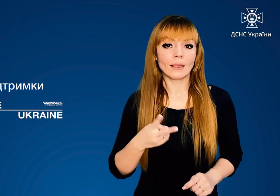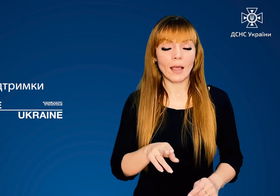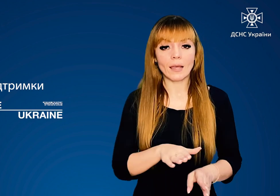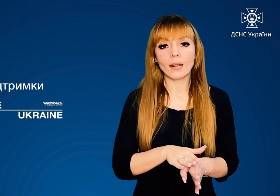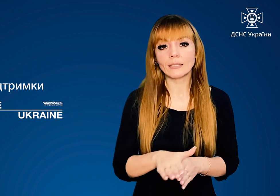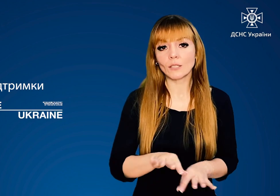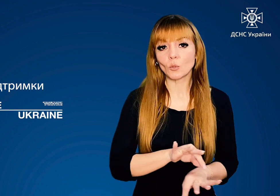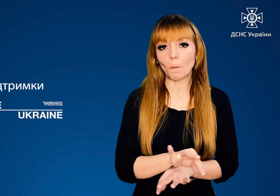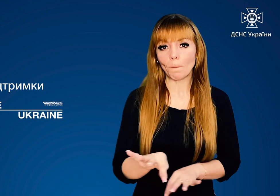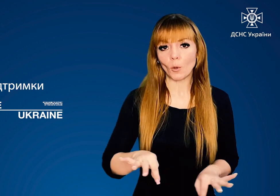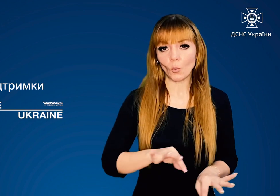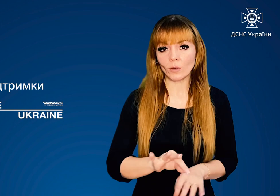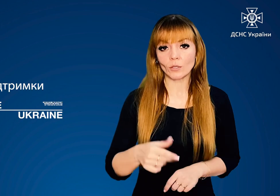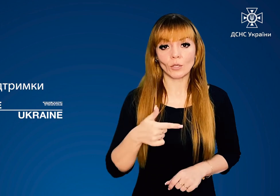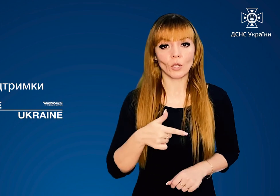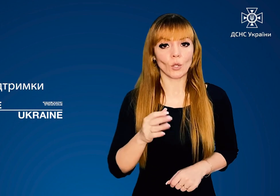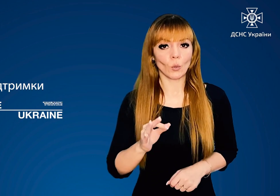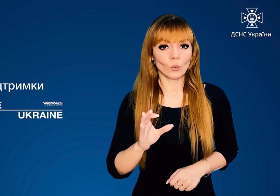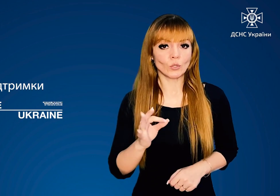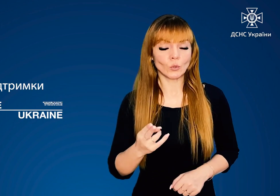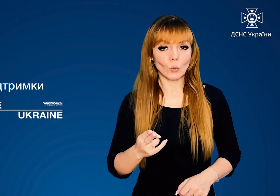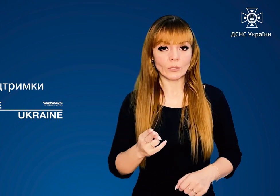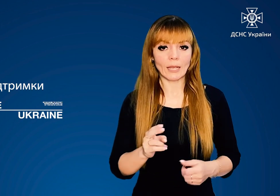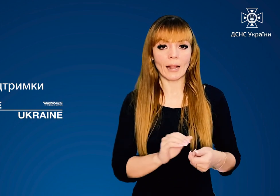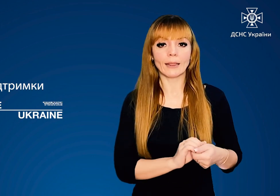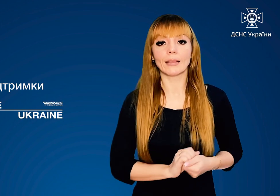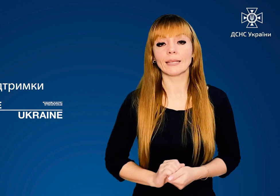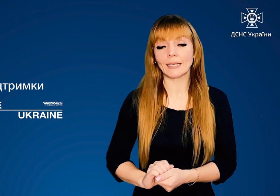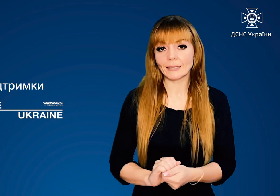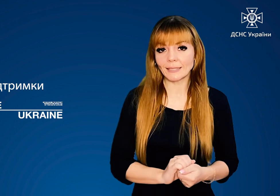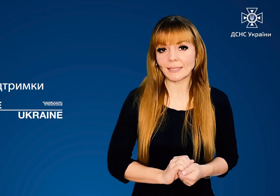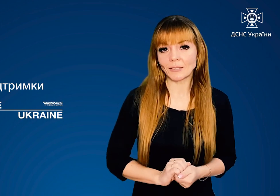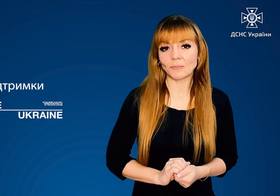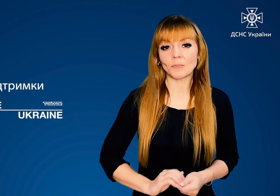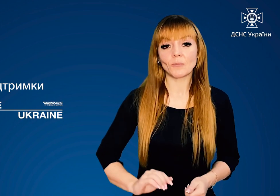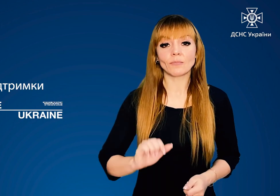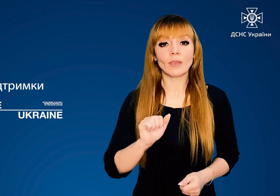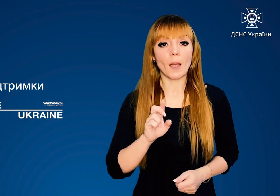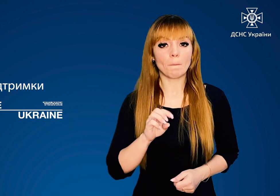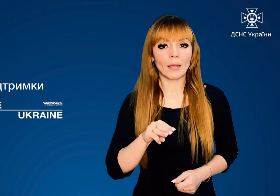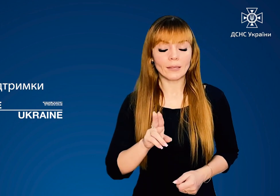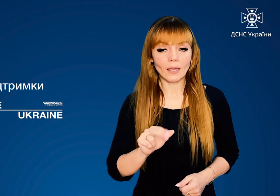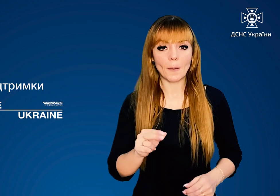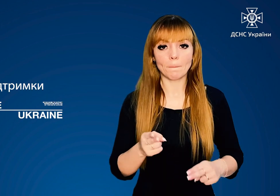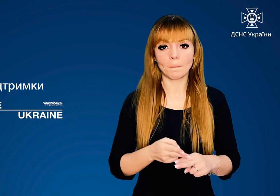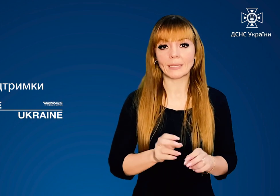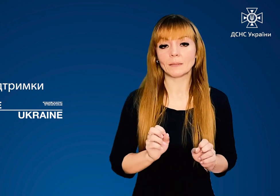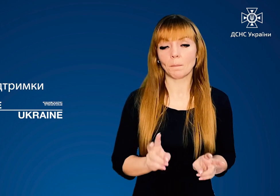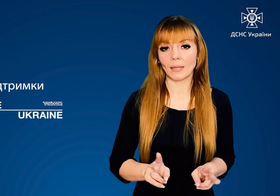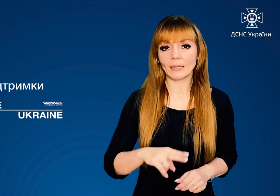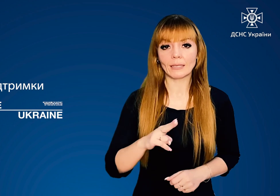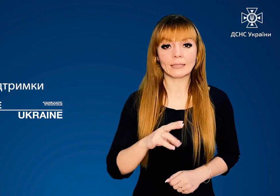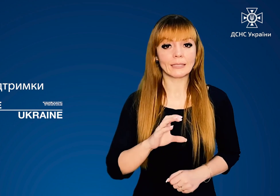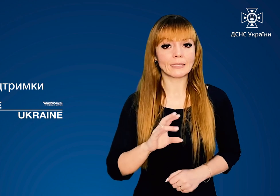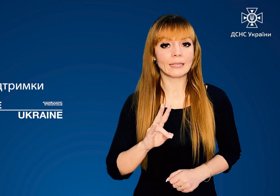Переданих для реалізації проєкту громадської організації «Громадський рух соціальна єдність» Абетка безпеки